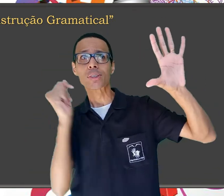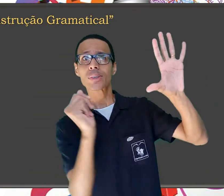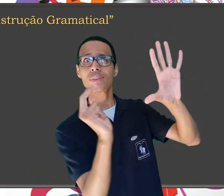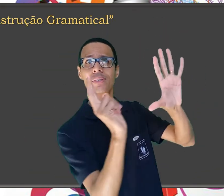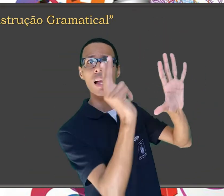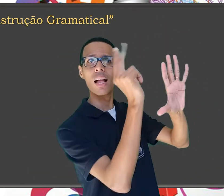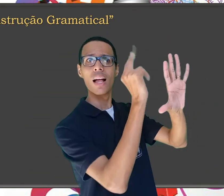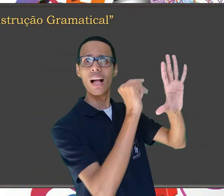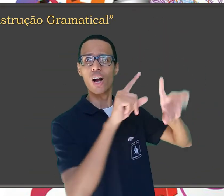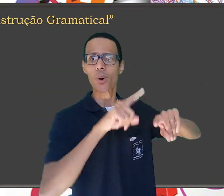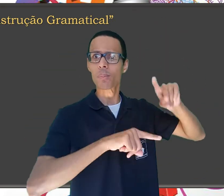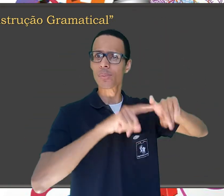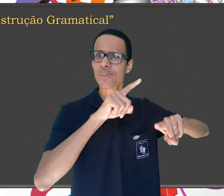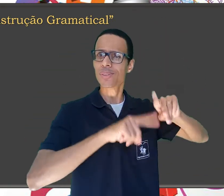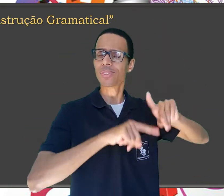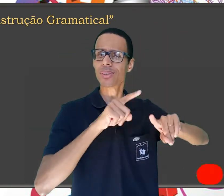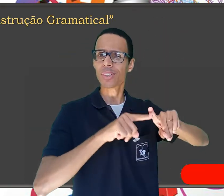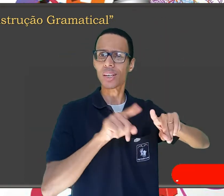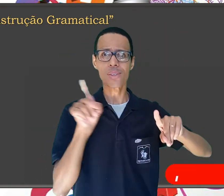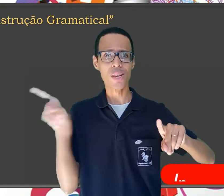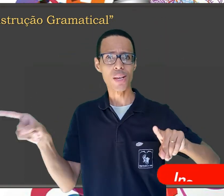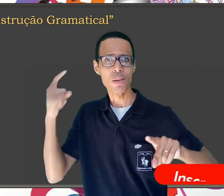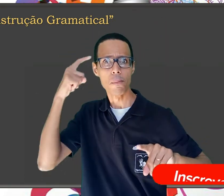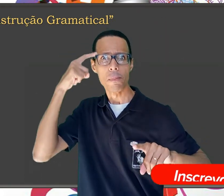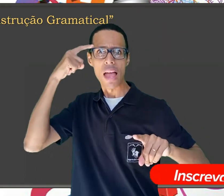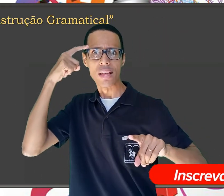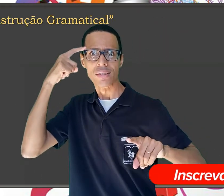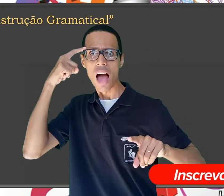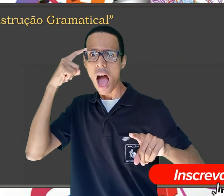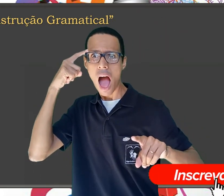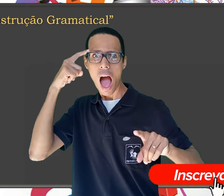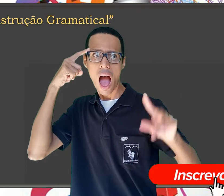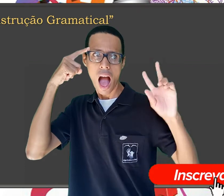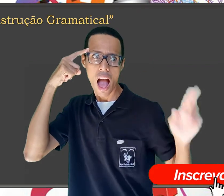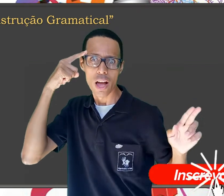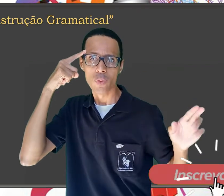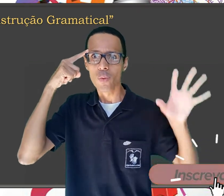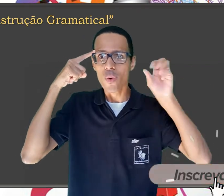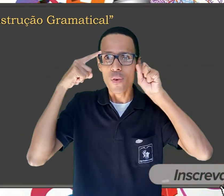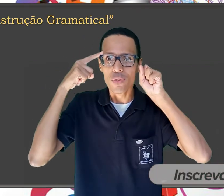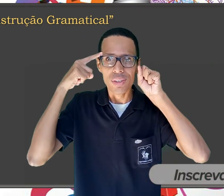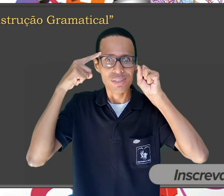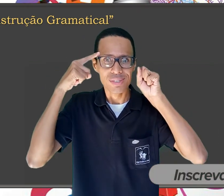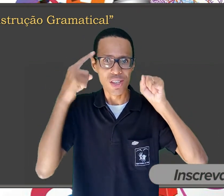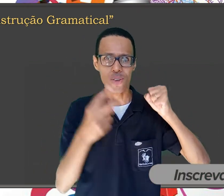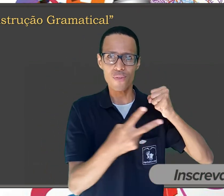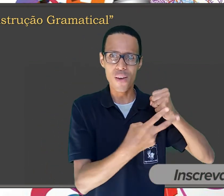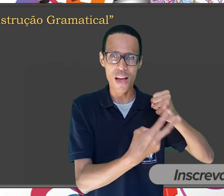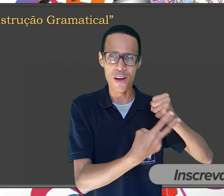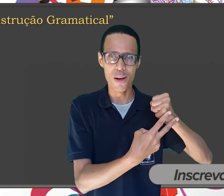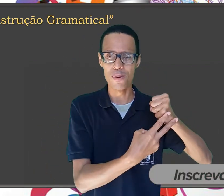Ele não irá pensar, assim como os ouvintes, primeiramente na ação. Ele irá